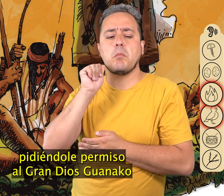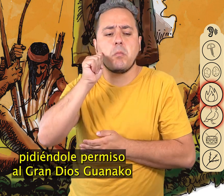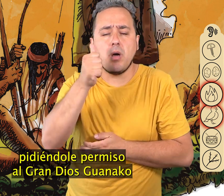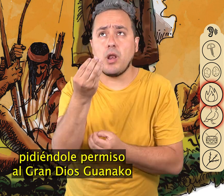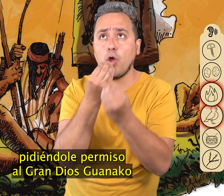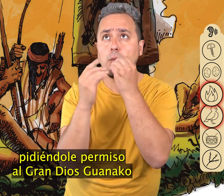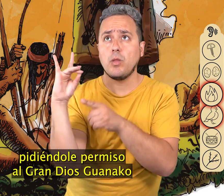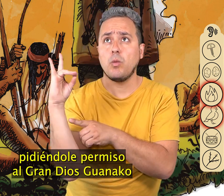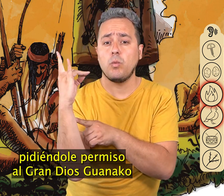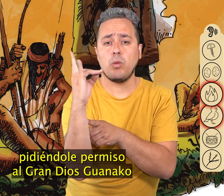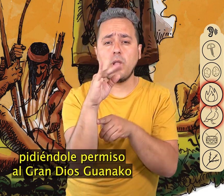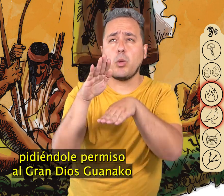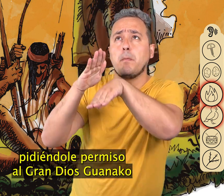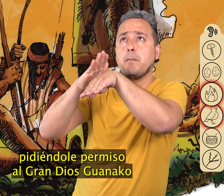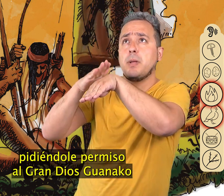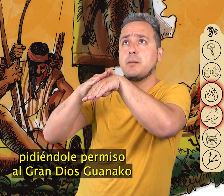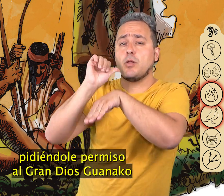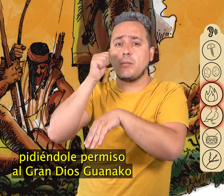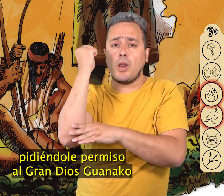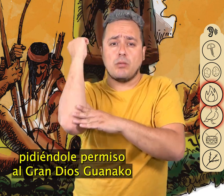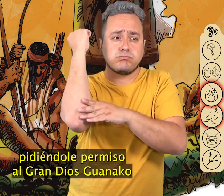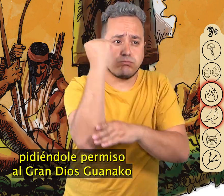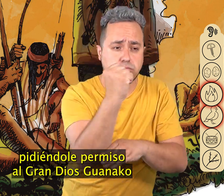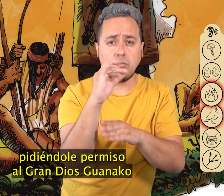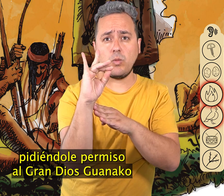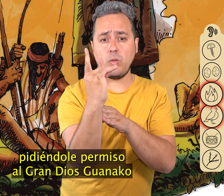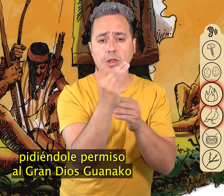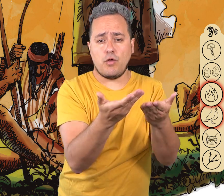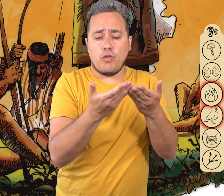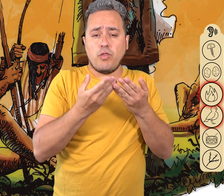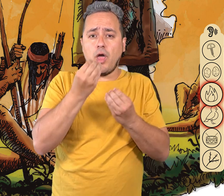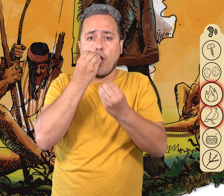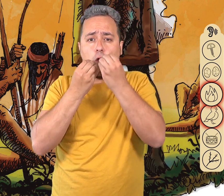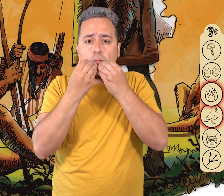Pidiéndole permiso al gran dios guanaco.